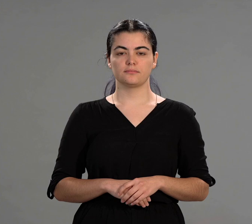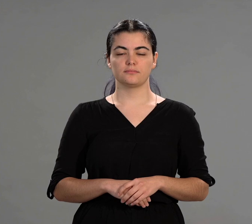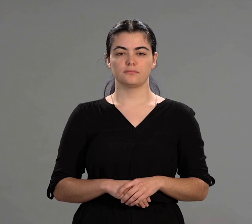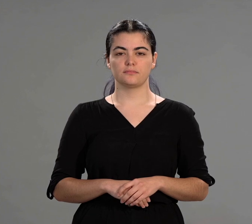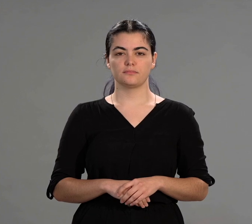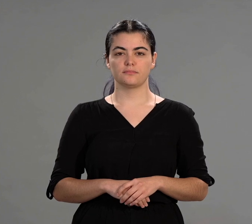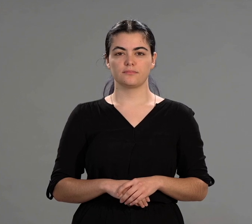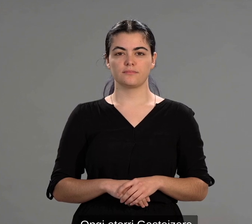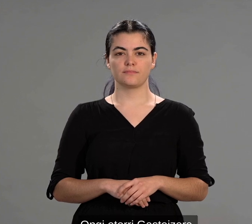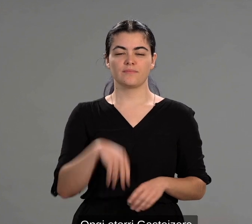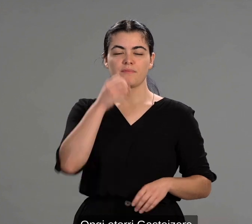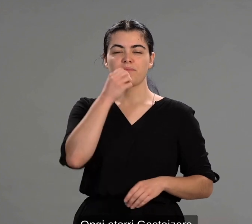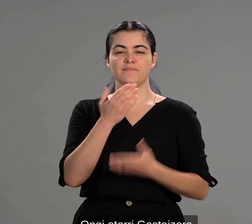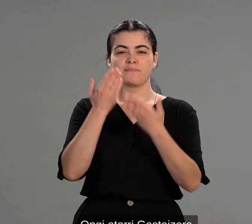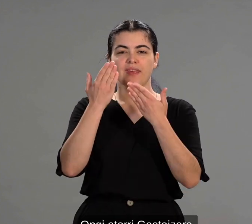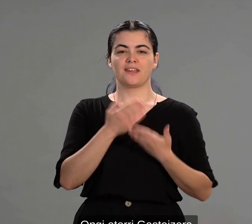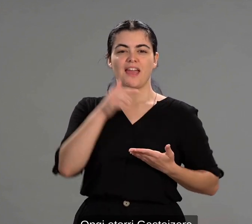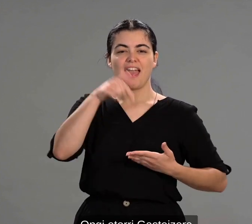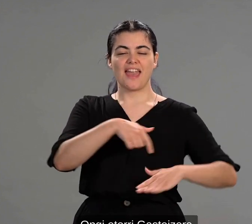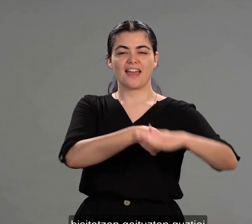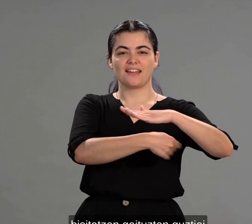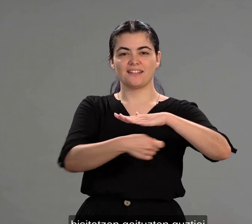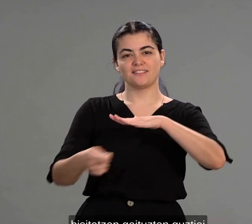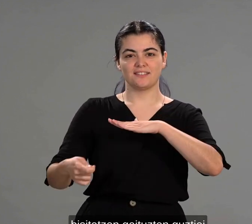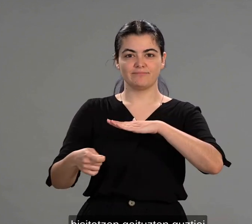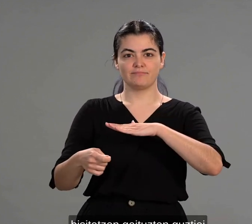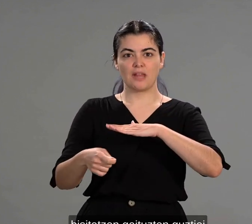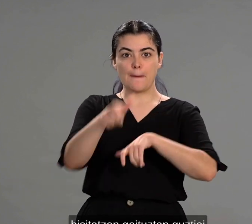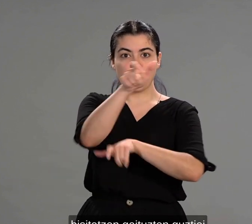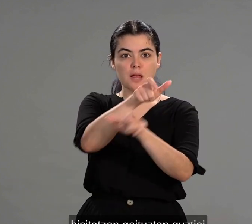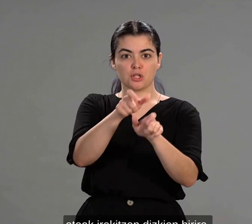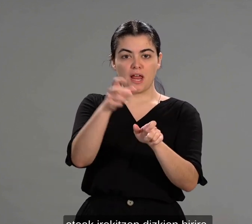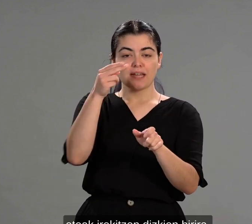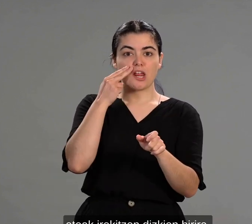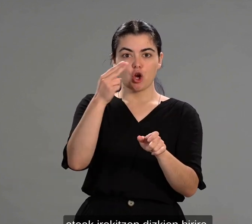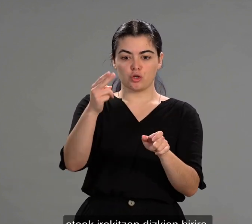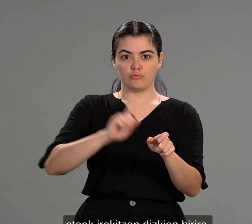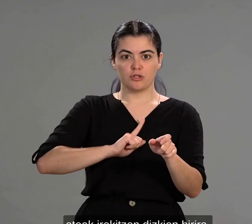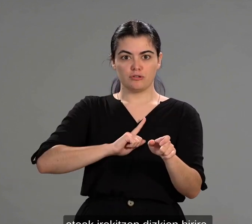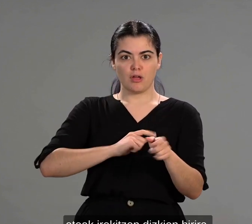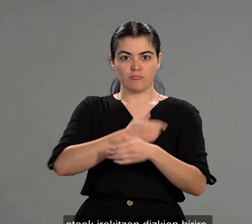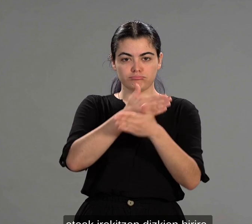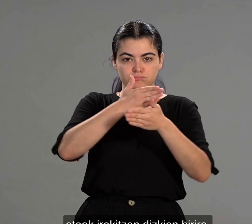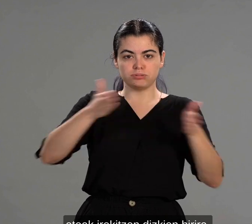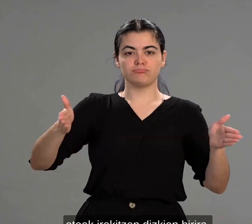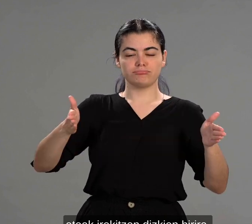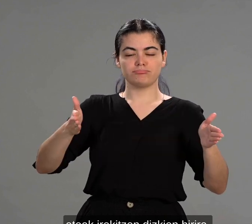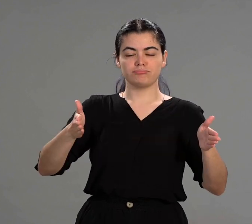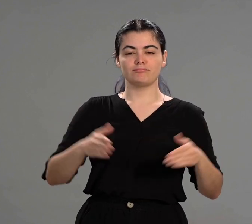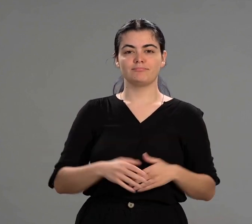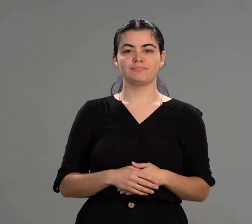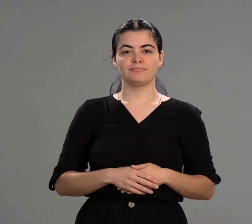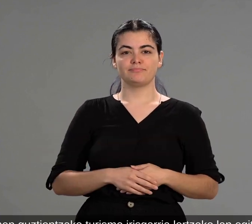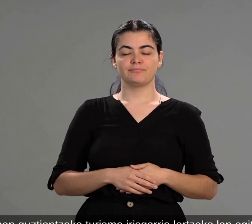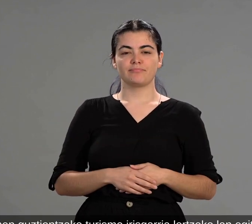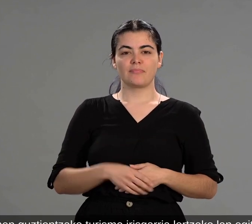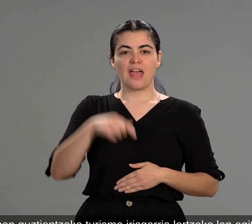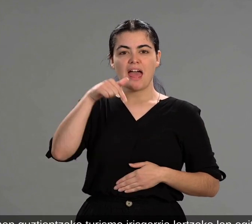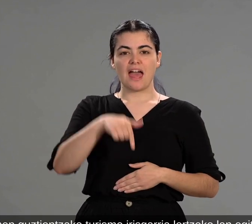Ongi etorri gazteizera, bizitatzen gaituzten guztiei ateak irekitzen dizkien irira. Hemen guztionzako